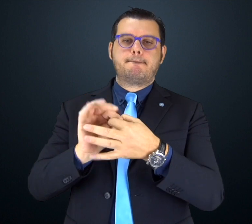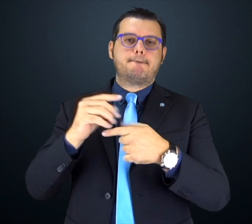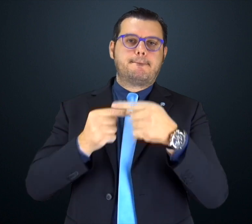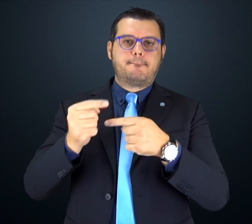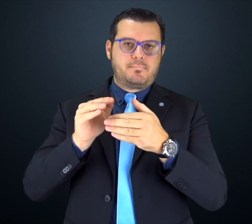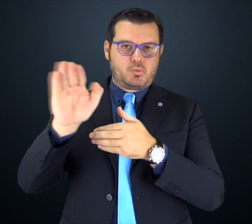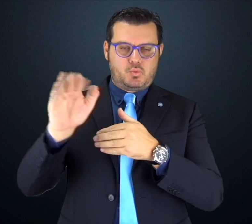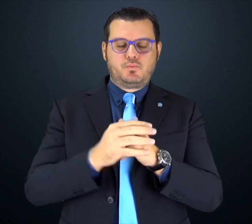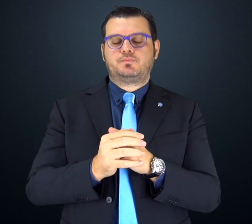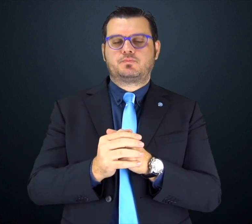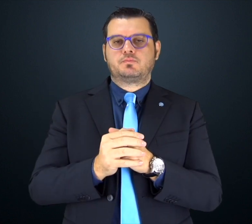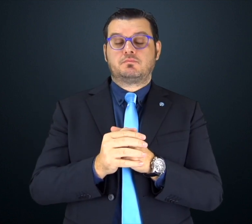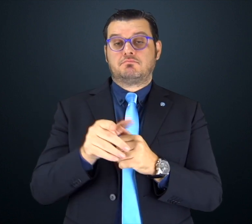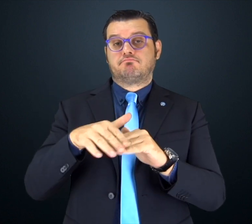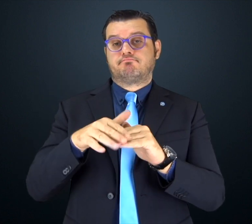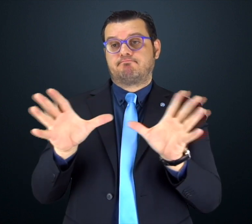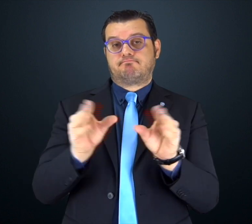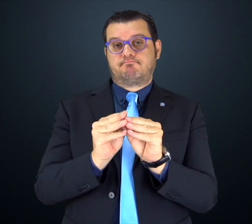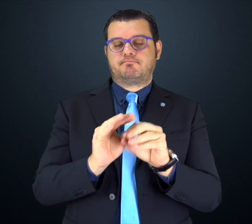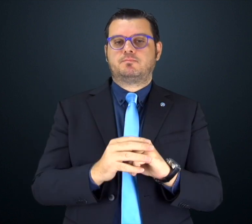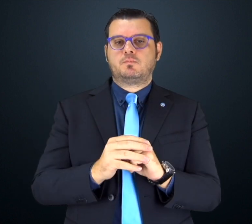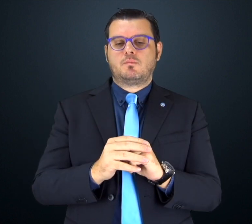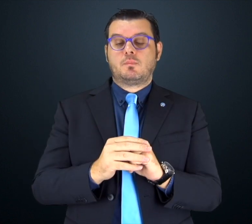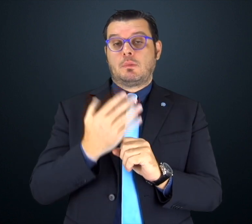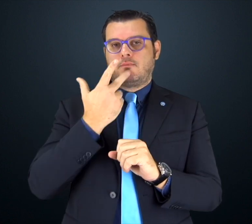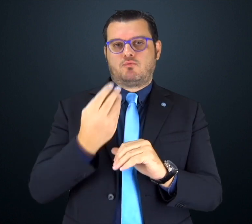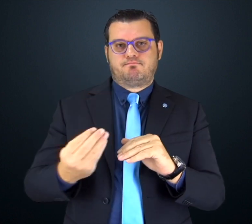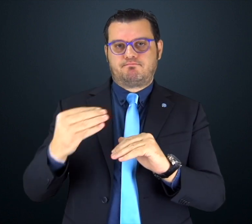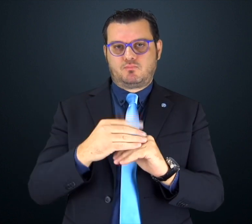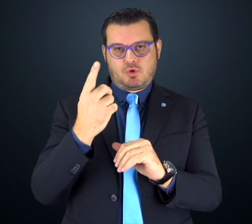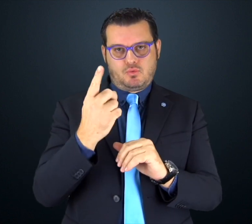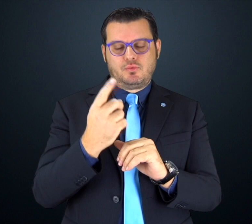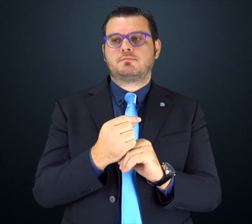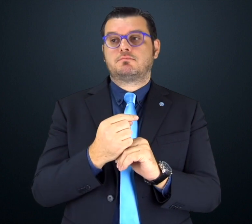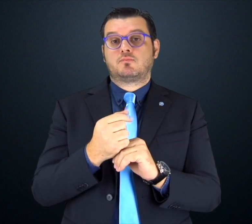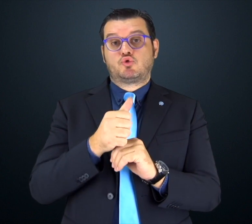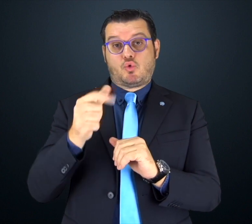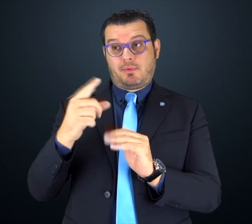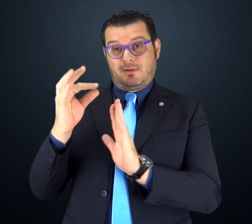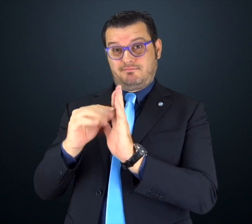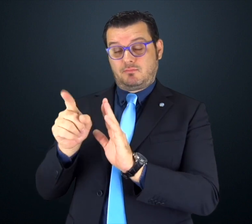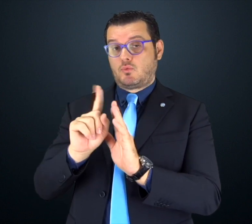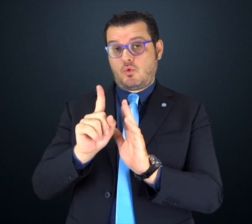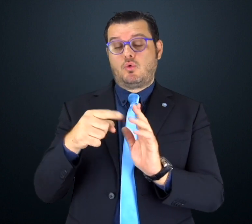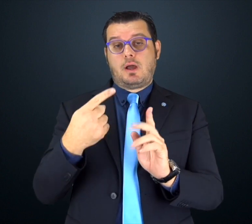di ogni persona. Vorrei aggiungere anche che abbiamo seguito le indicazioni della direttiva europea numero